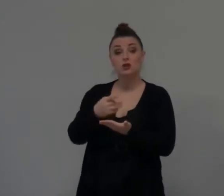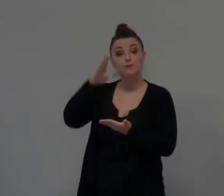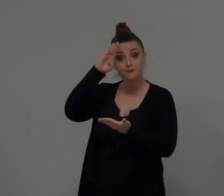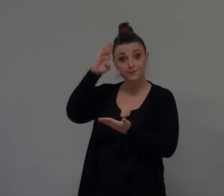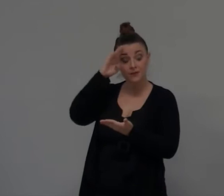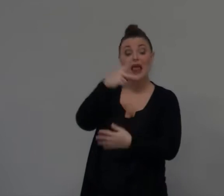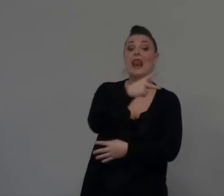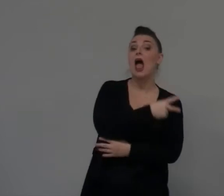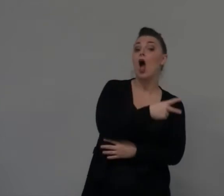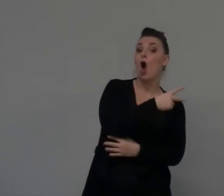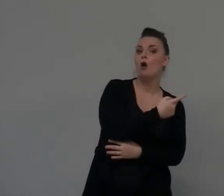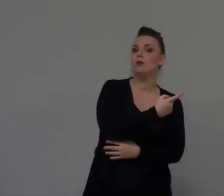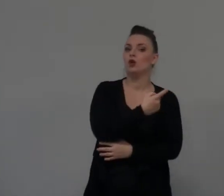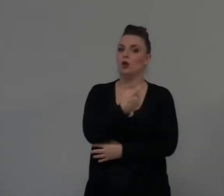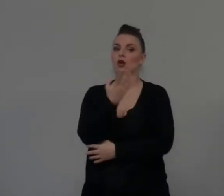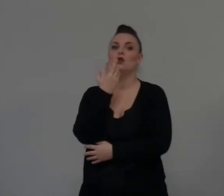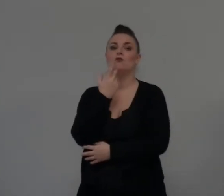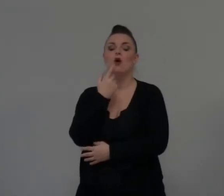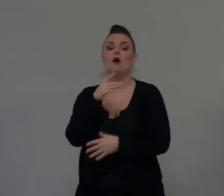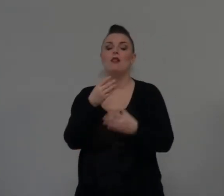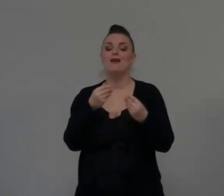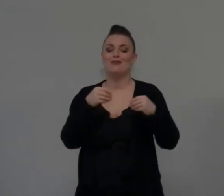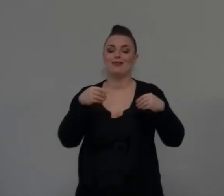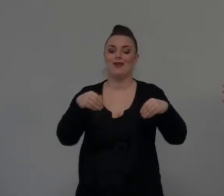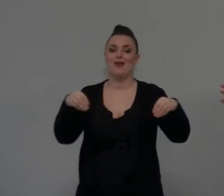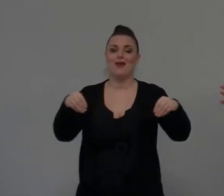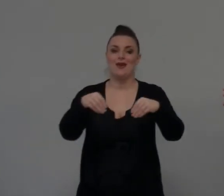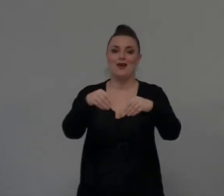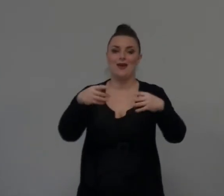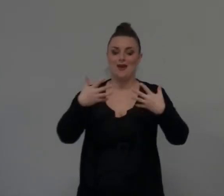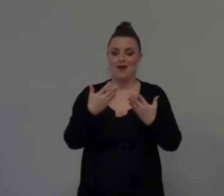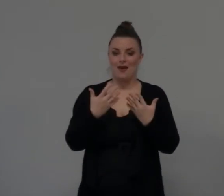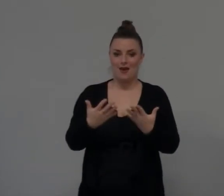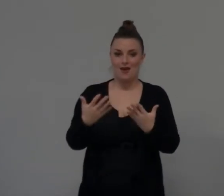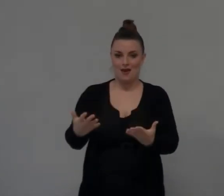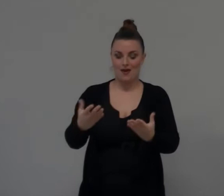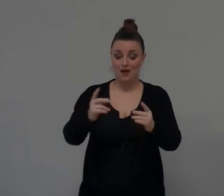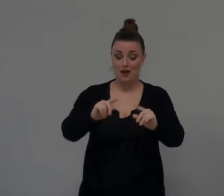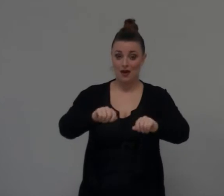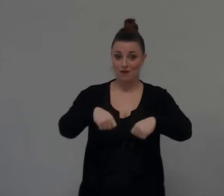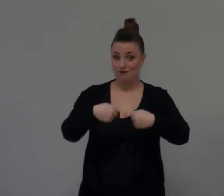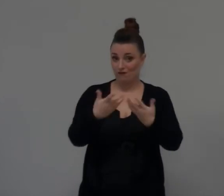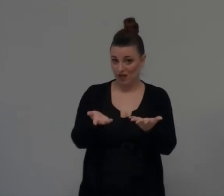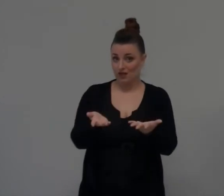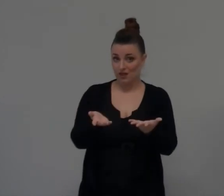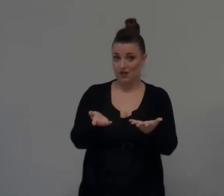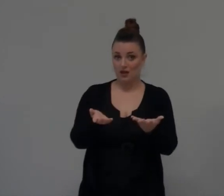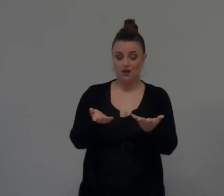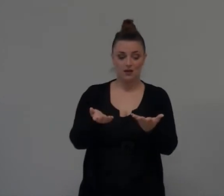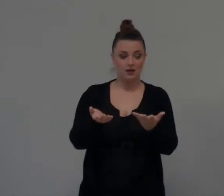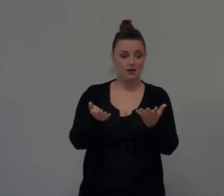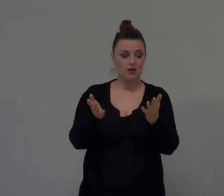Naomi mette il vendito alla terra È un affare È un affare Ma solo